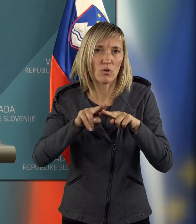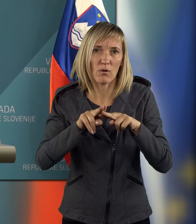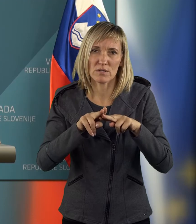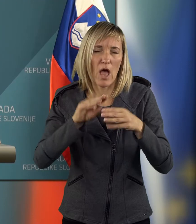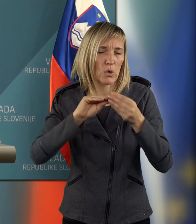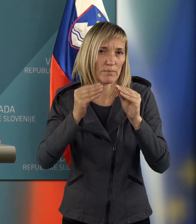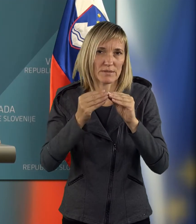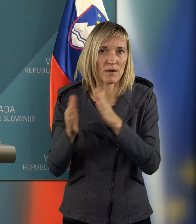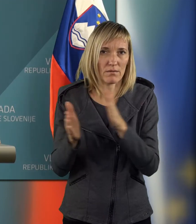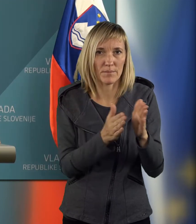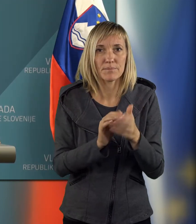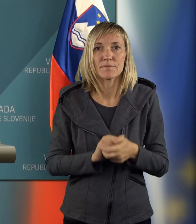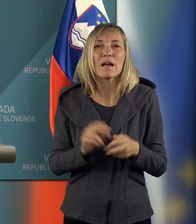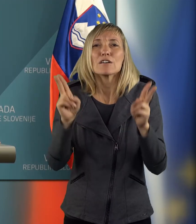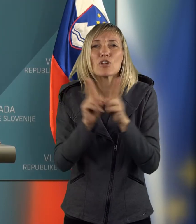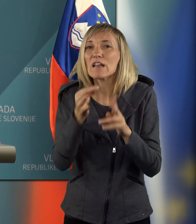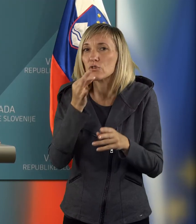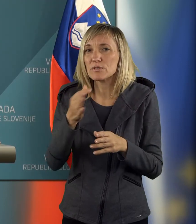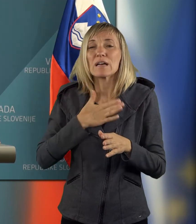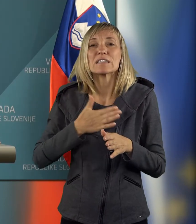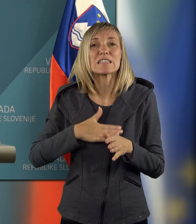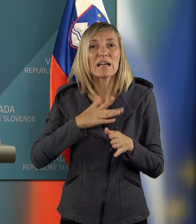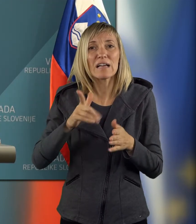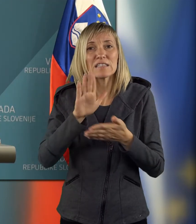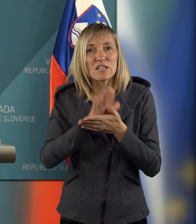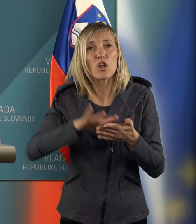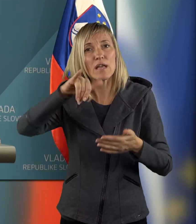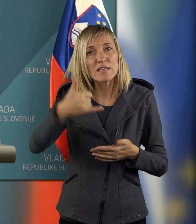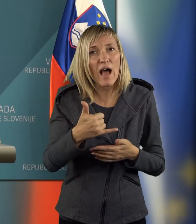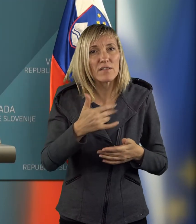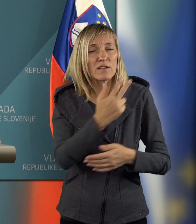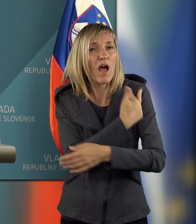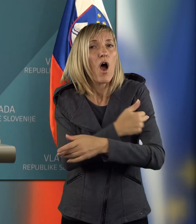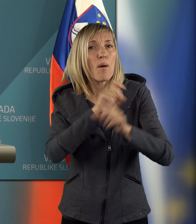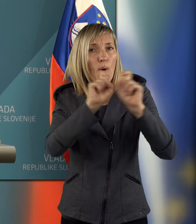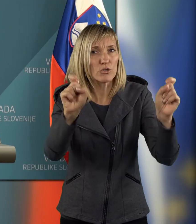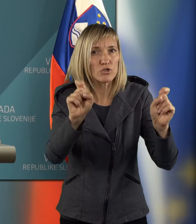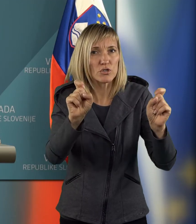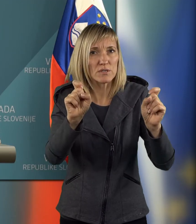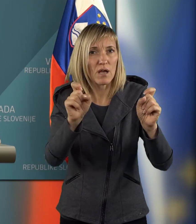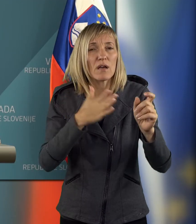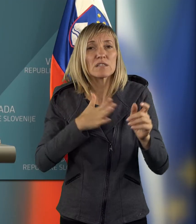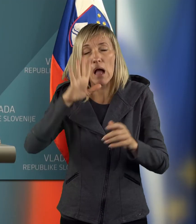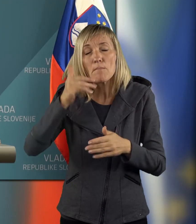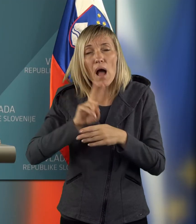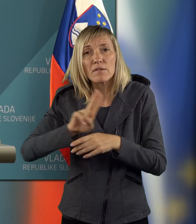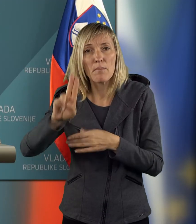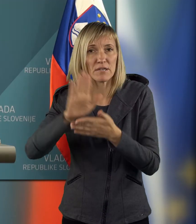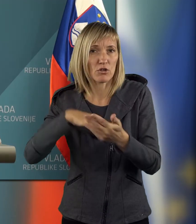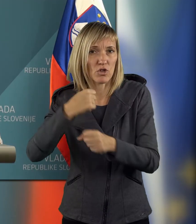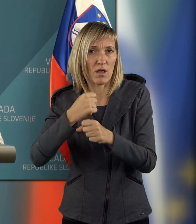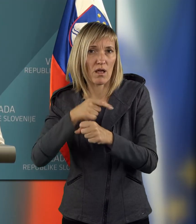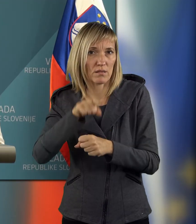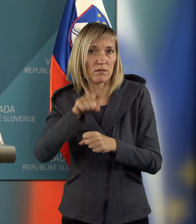še eno vprašanje, zakaj prav, čisto kratko, zakaj niste začeli januarja bolnišnice izvajati, zakaj niste omogočili pač pa šele maja, junija?